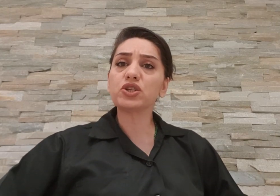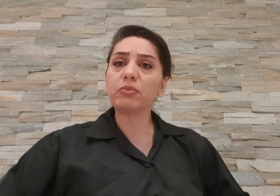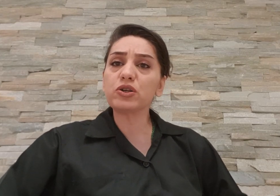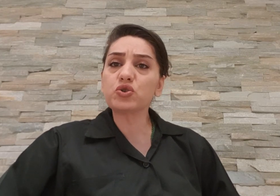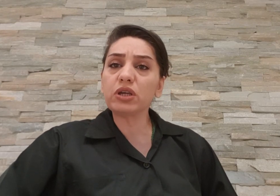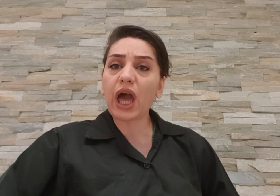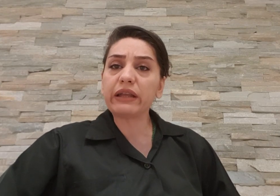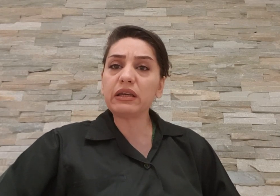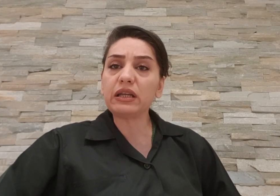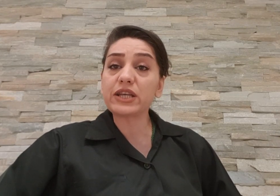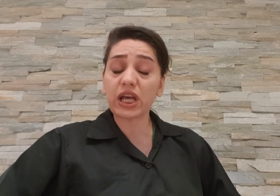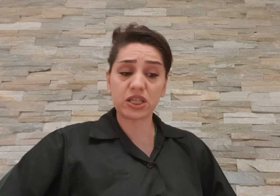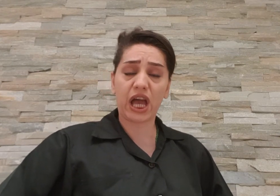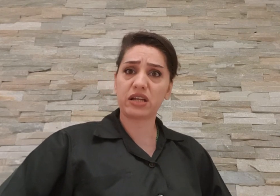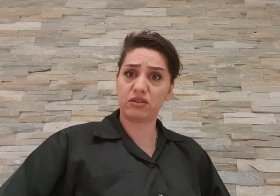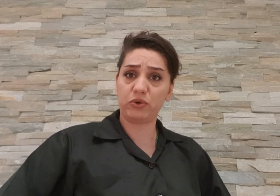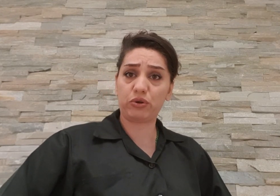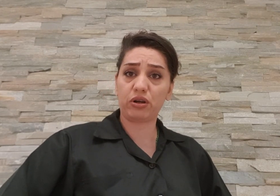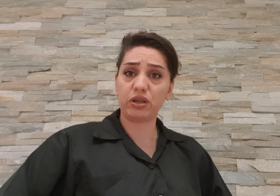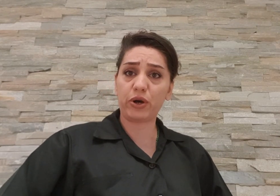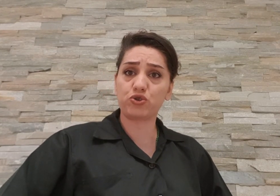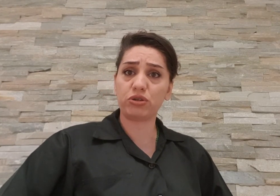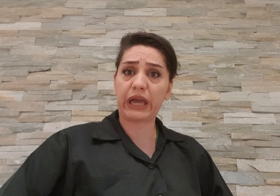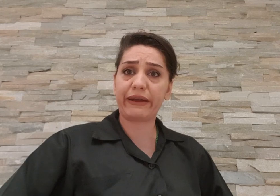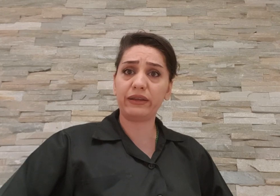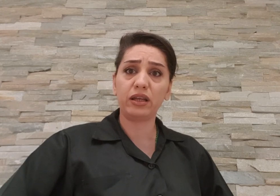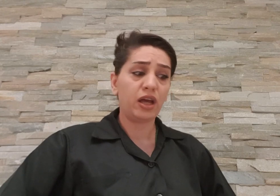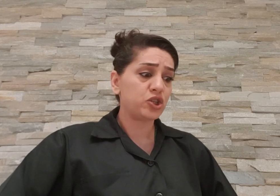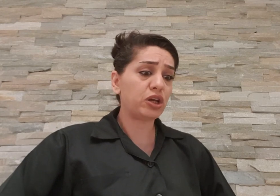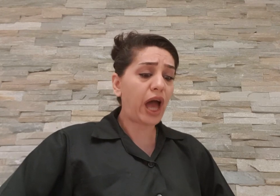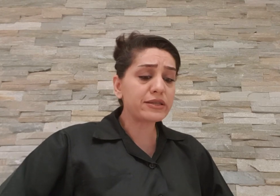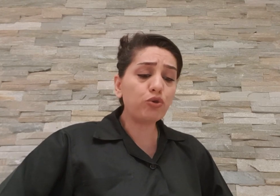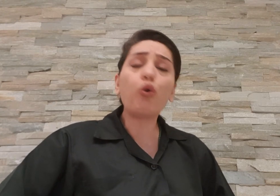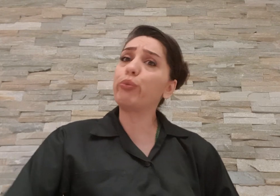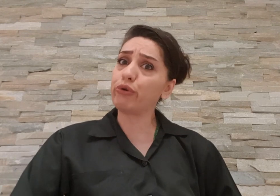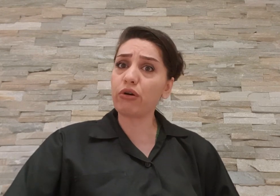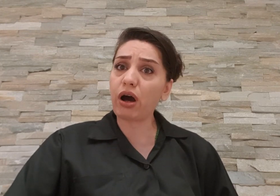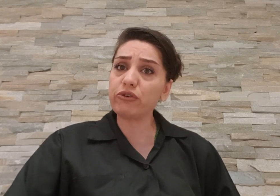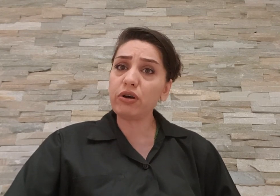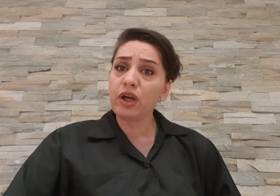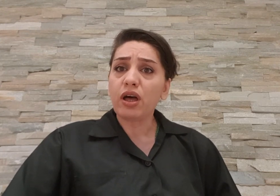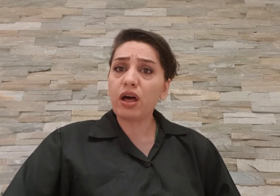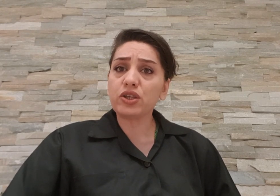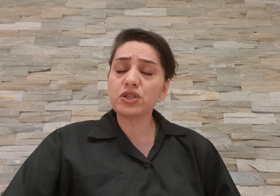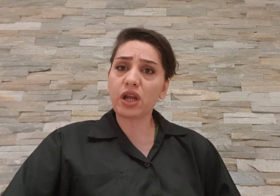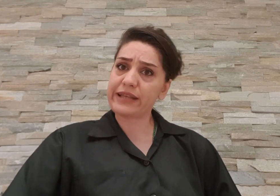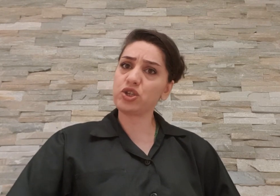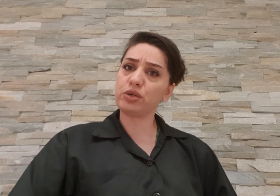چرا بازجویه کردین از شخص شرصاد میرگولخان که بازجویه کردین چرا از این گوپرو ها و چیزا نذاشته